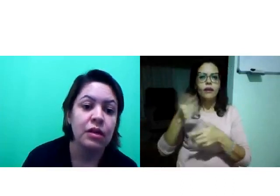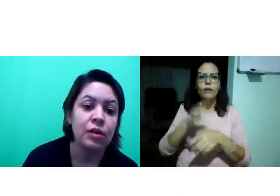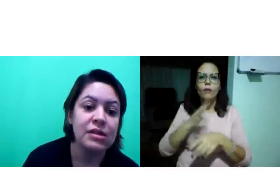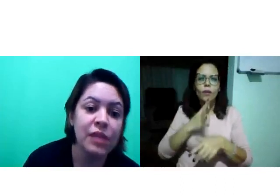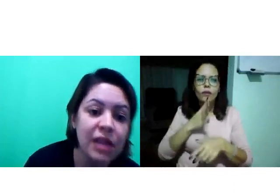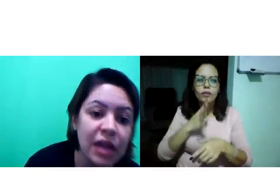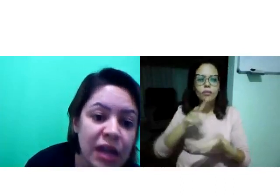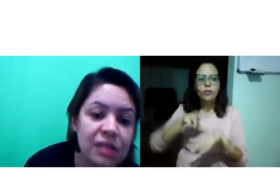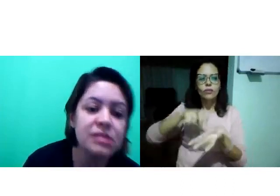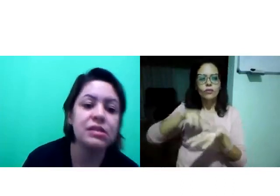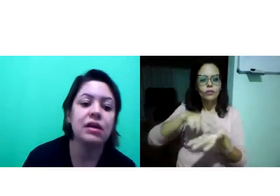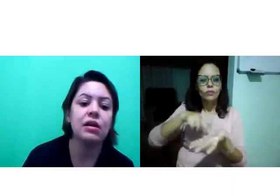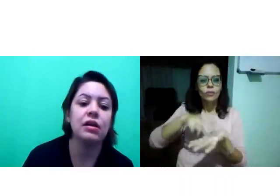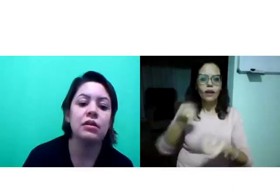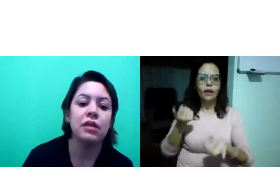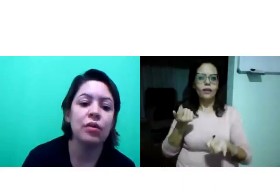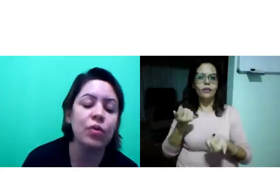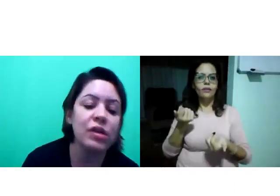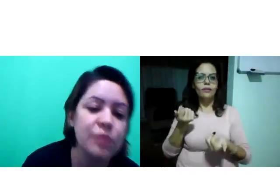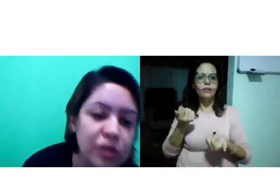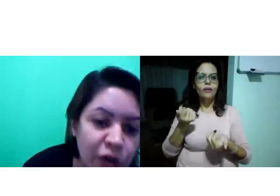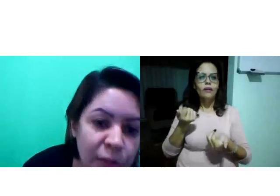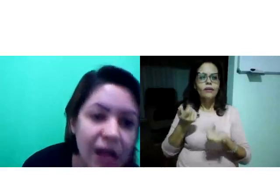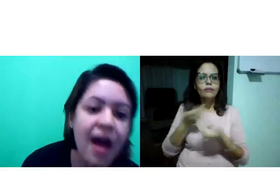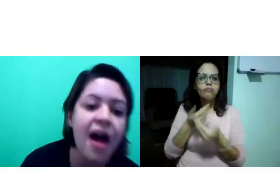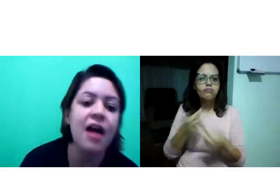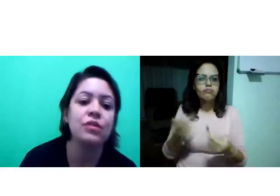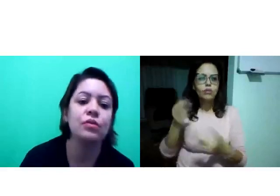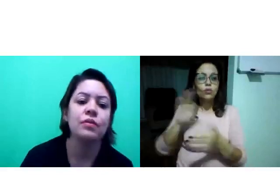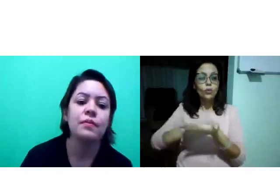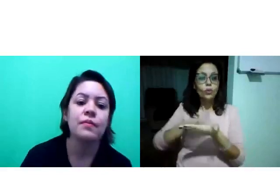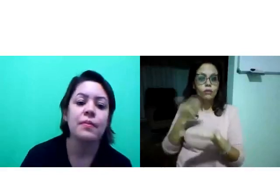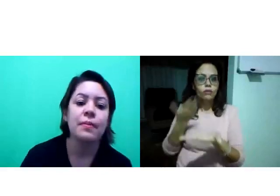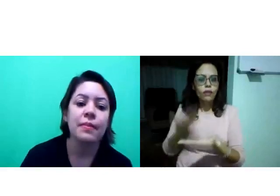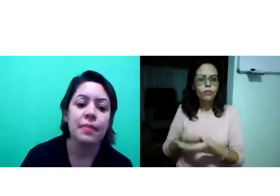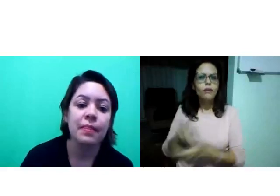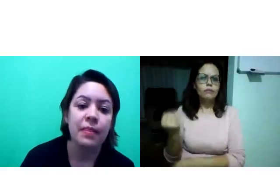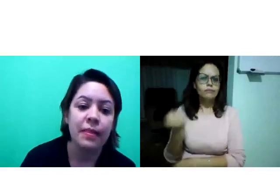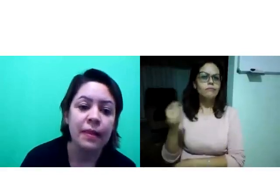Então, a experiência, o conhecimento de vocabulário...